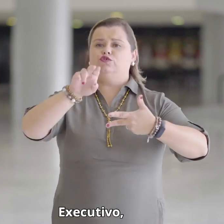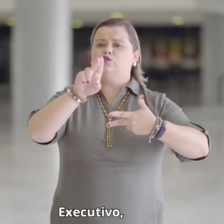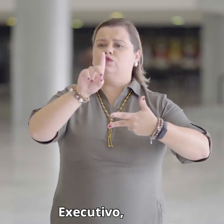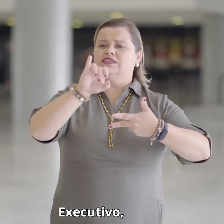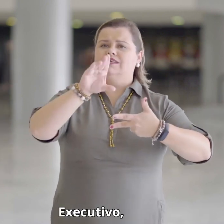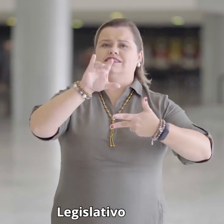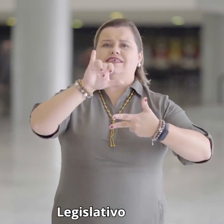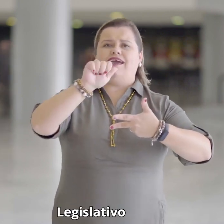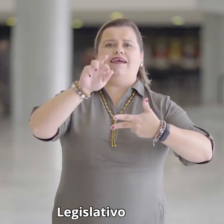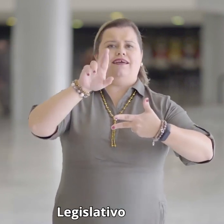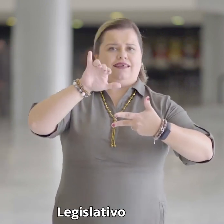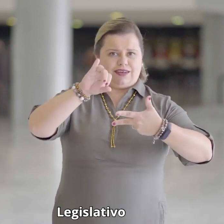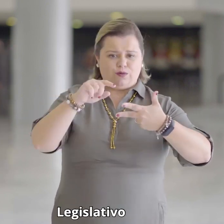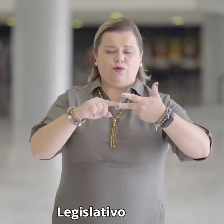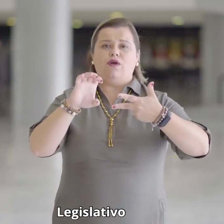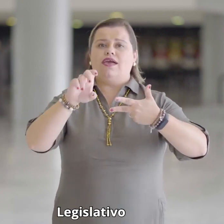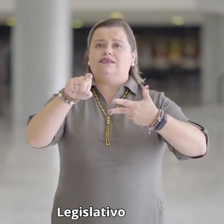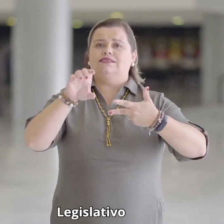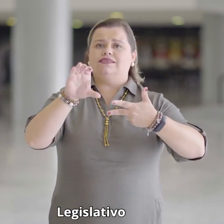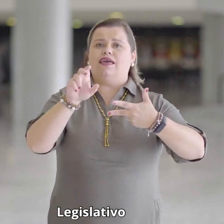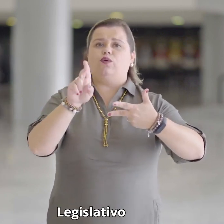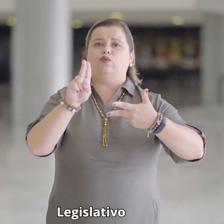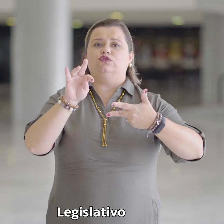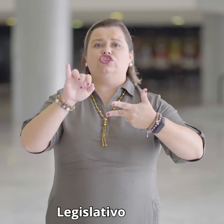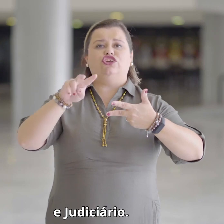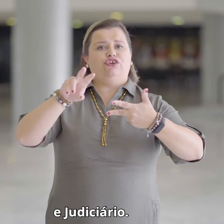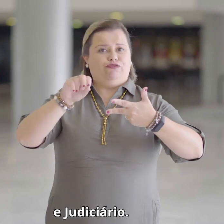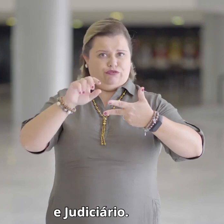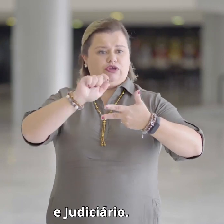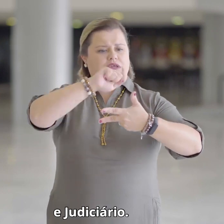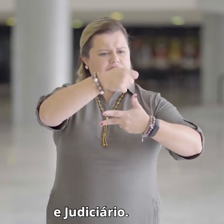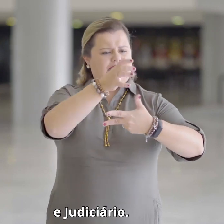executivo, legislativo e judiciário.